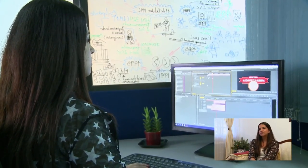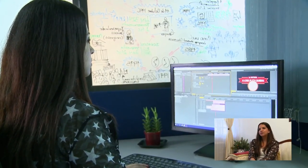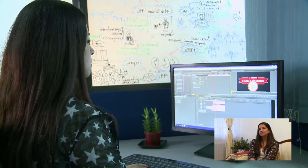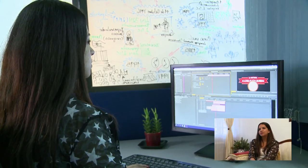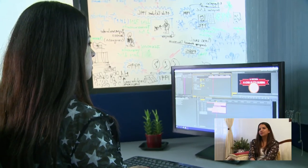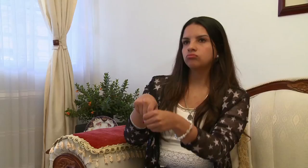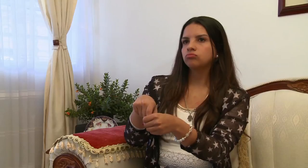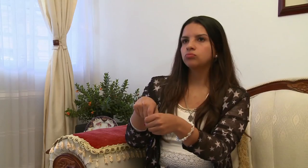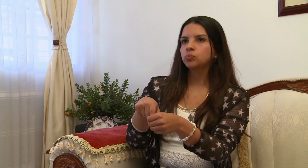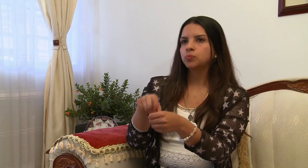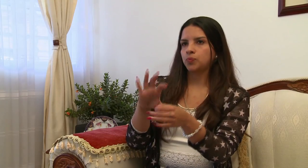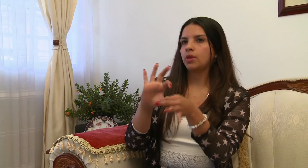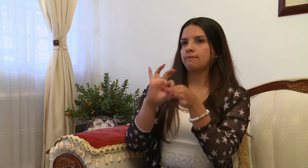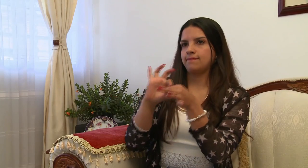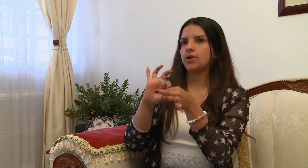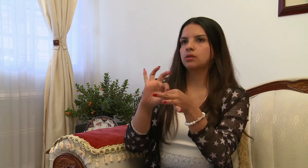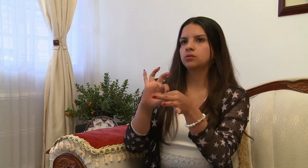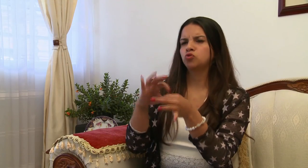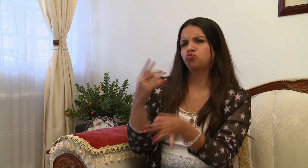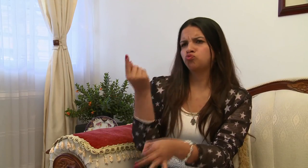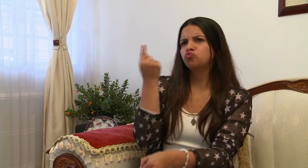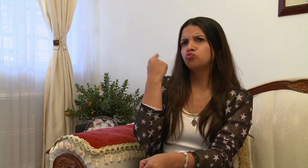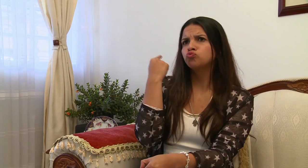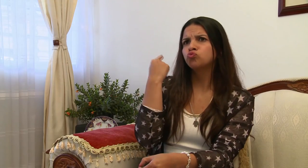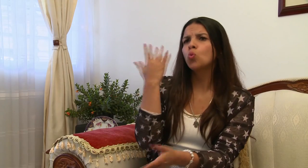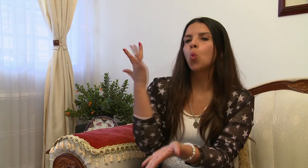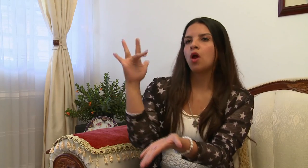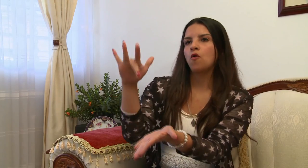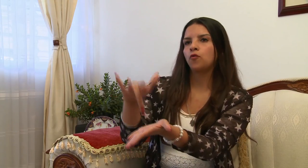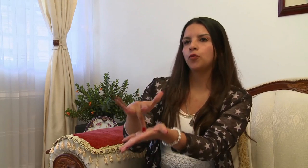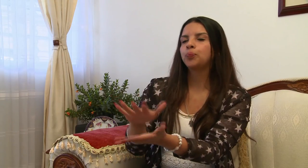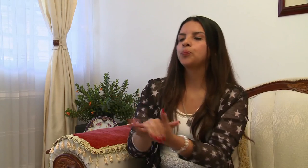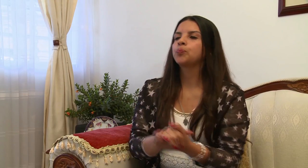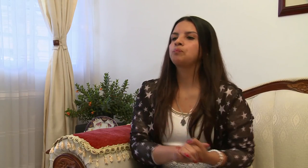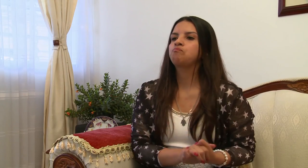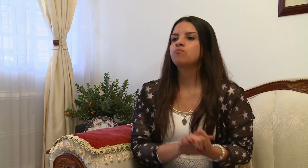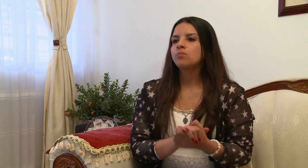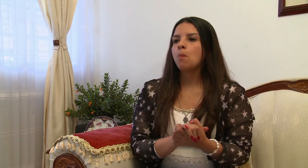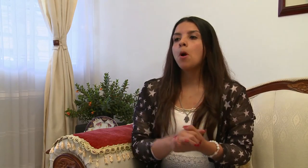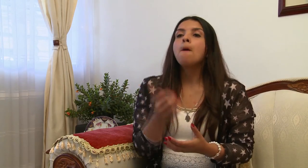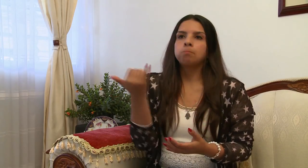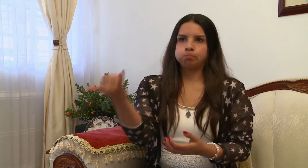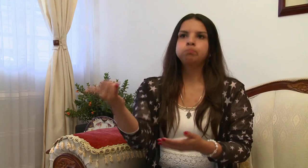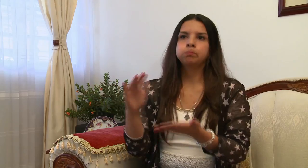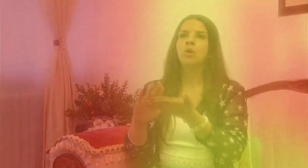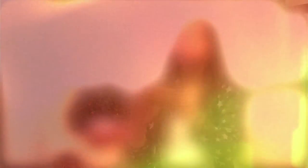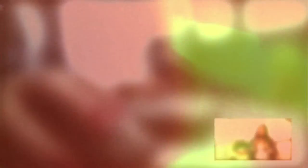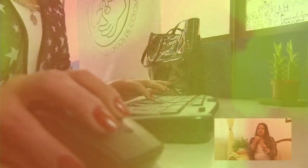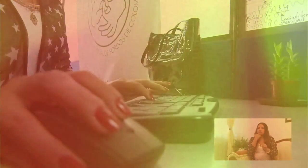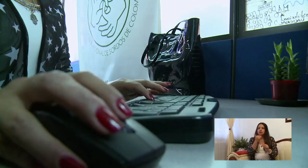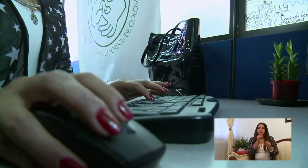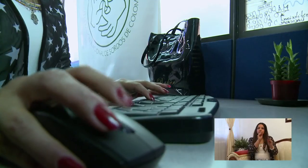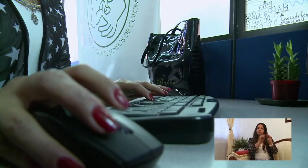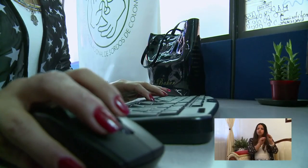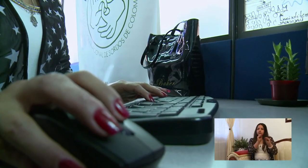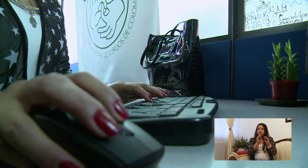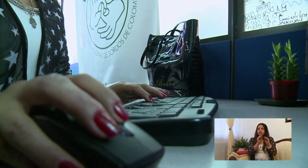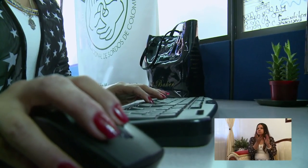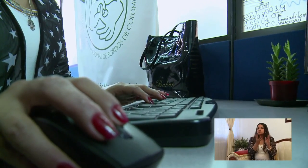momento. Yo trabajo en la Federación Nacional de Sordos, no llevo mucho tiempo. Me encargo de hacer todo el proceso